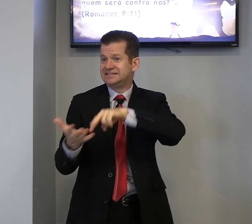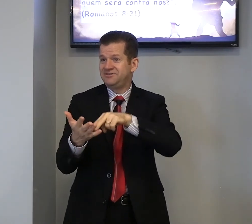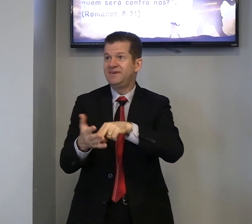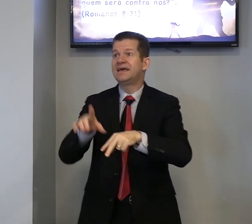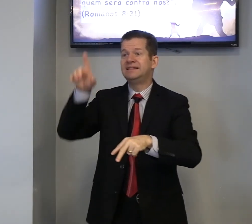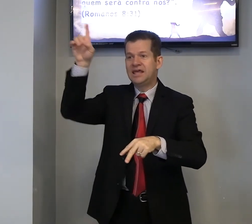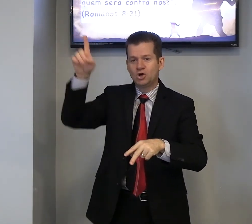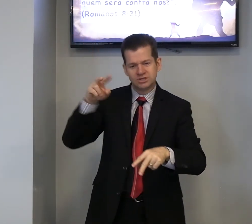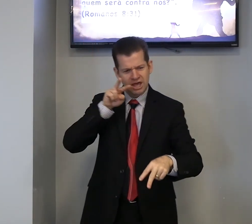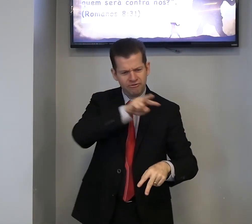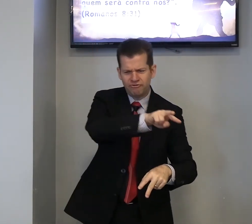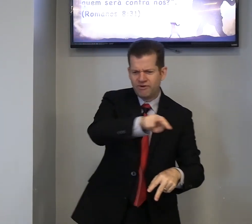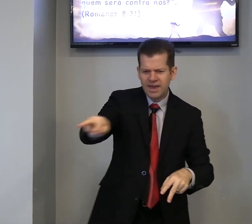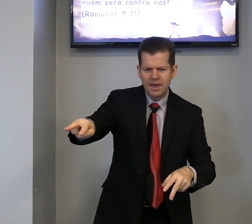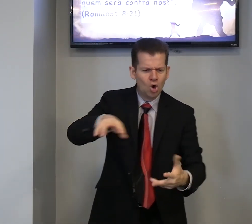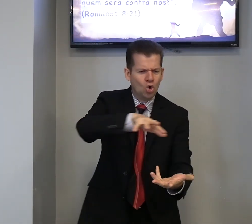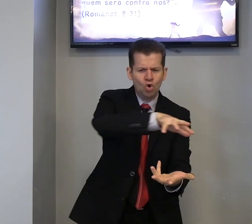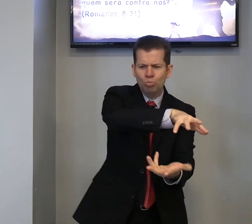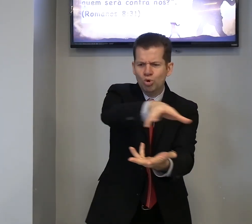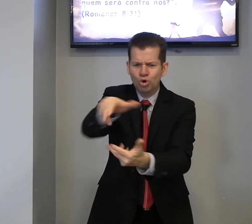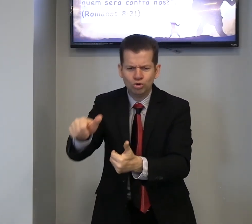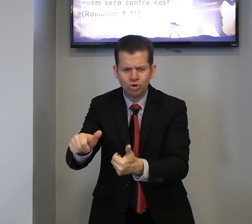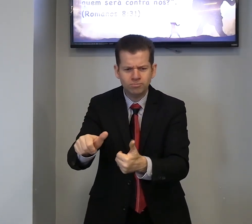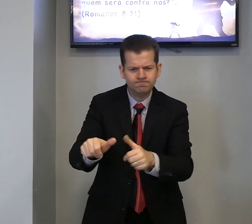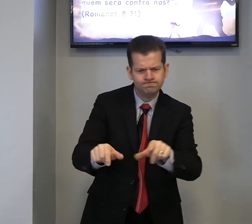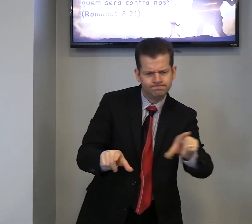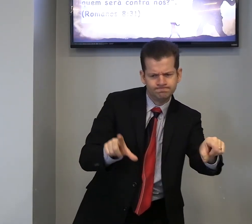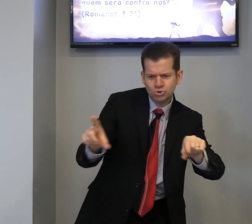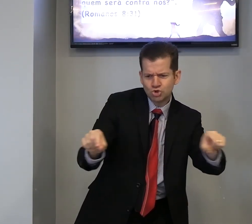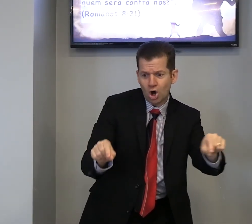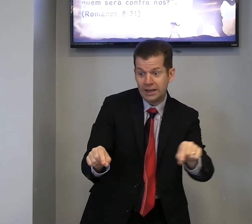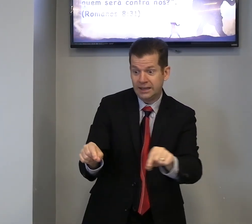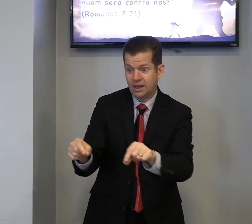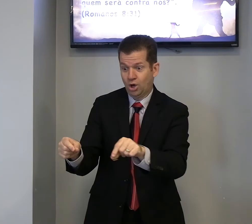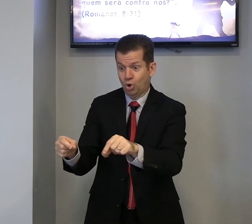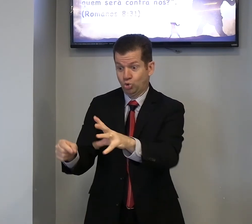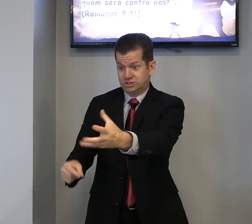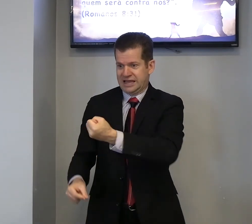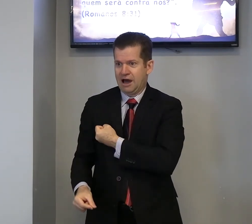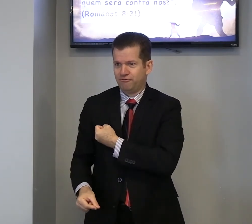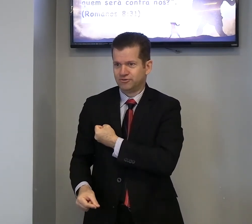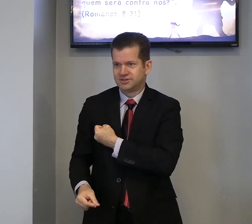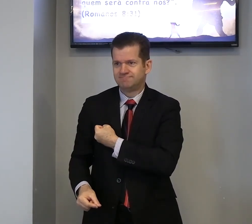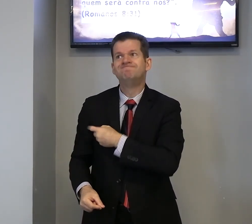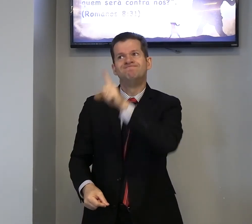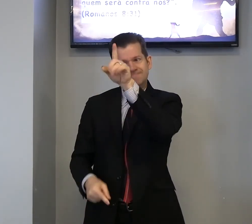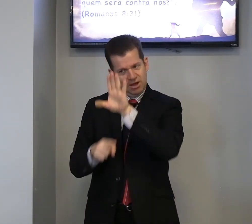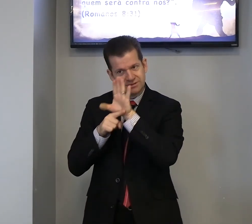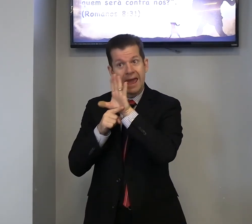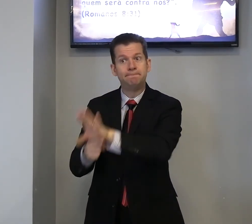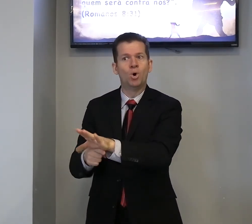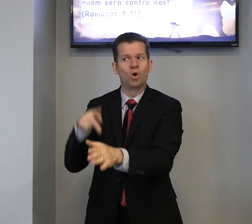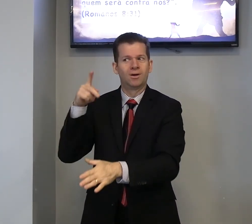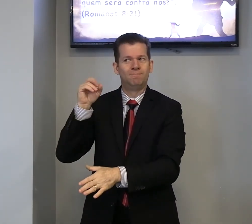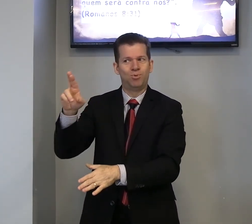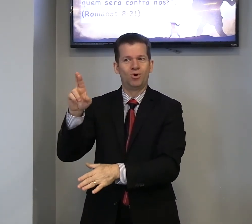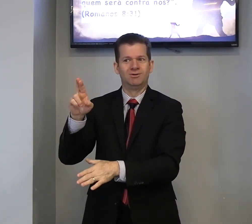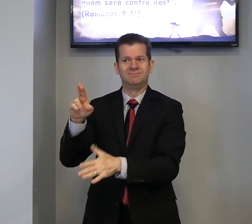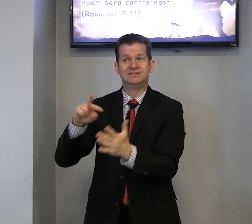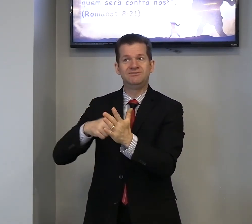significa, Deus, vê, o mundo, escolhe, os salvos, Deus, por, por, sim,